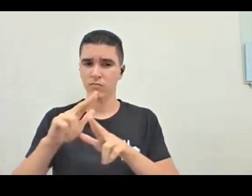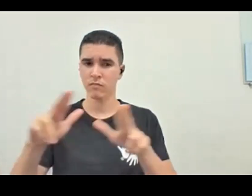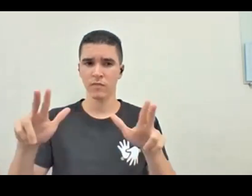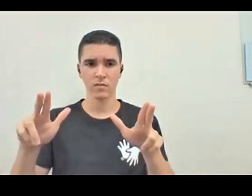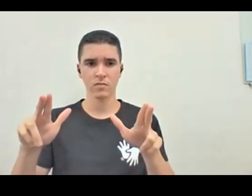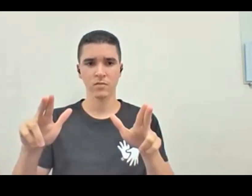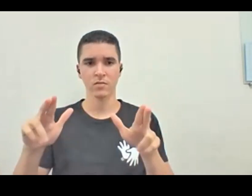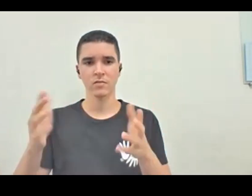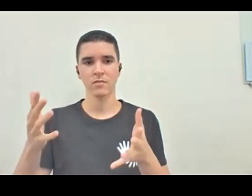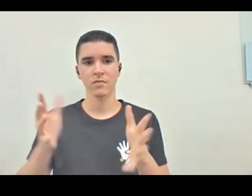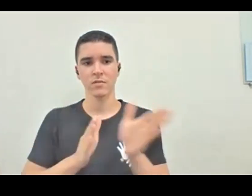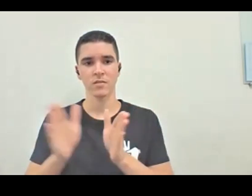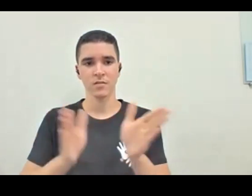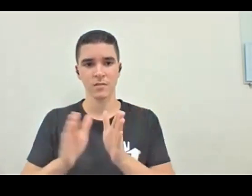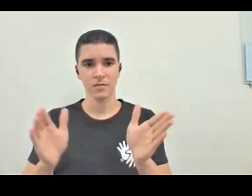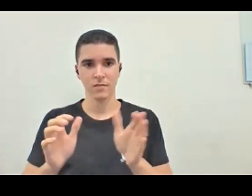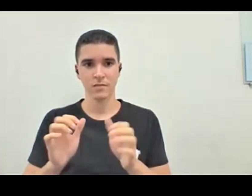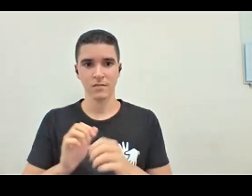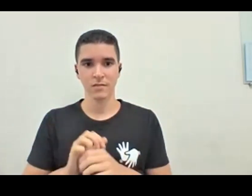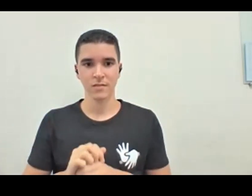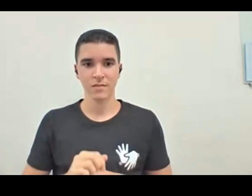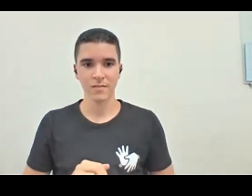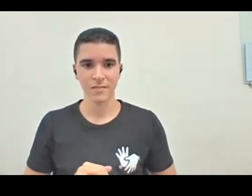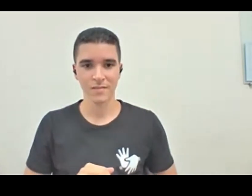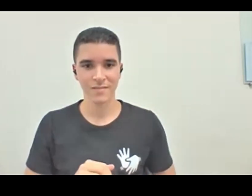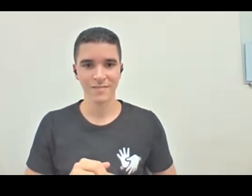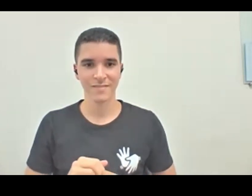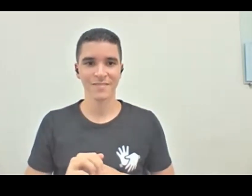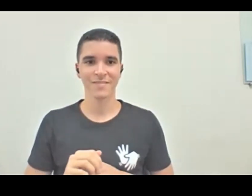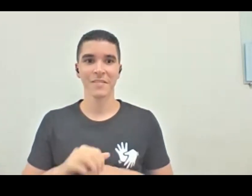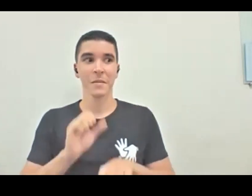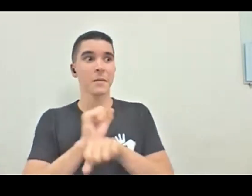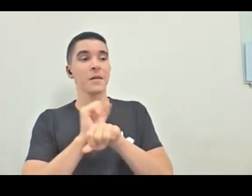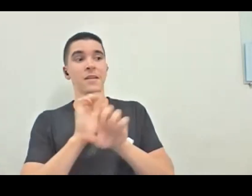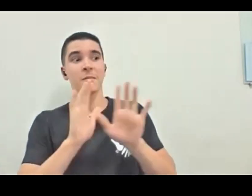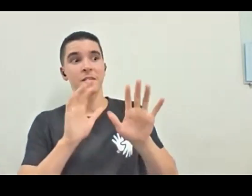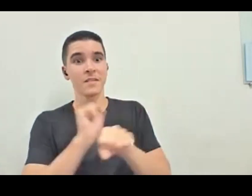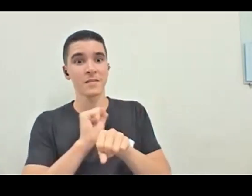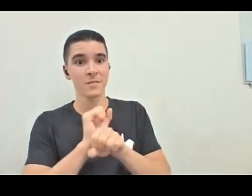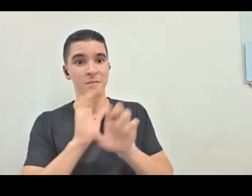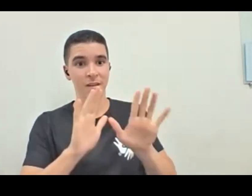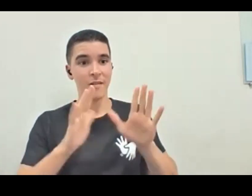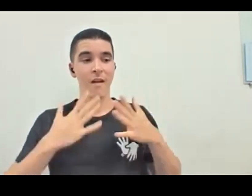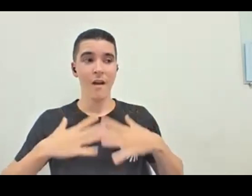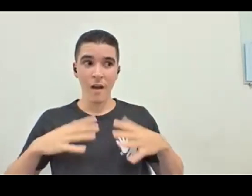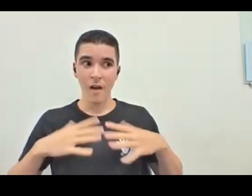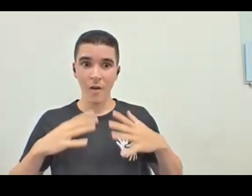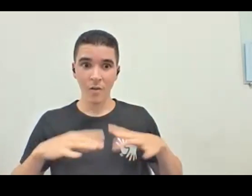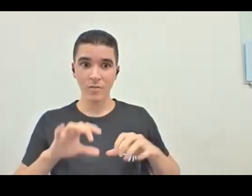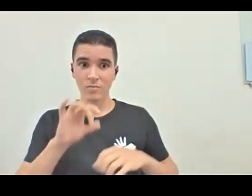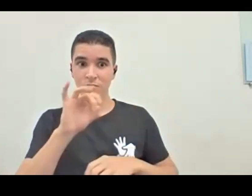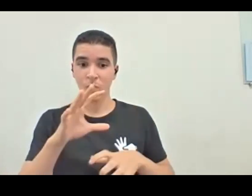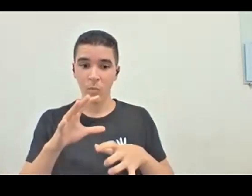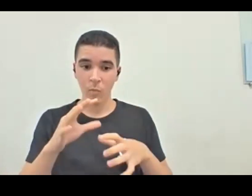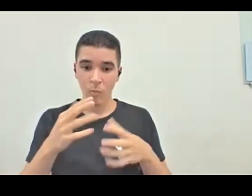jurar, mas o ministro Gilberto Gil, mas peraí, mas o quer falar? Só uma coisa que eu queria chamar a atenção